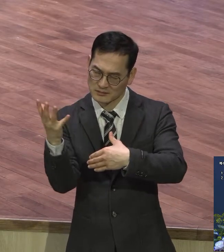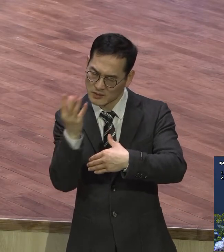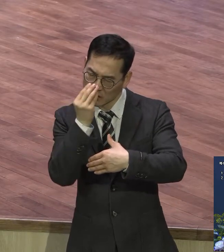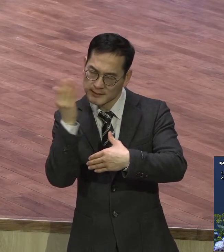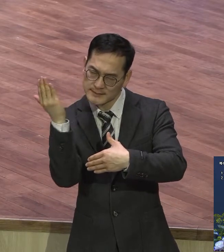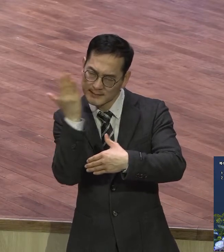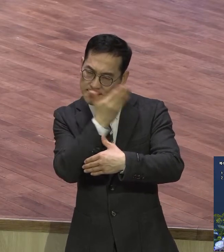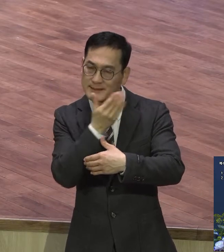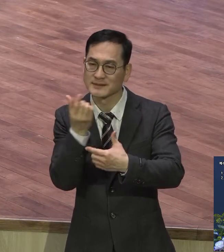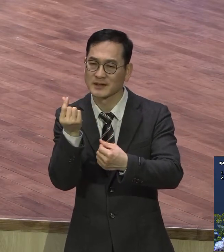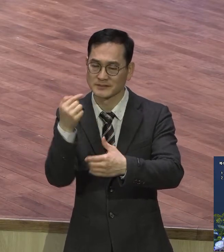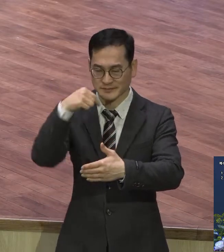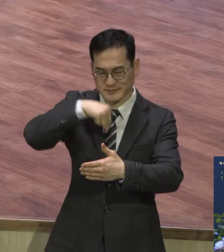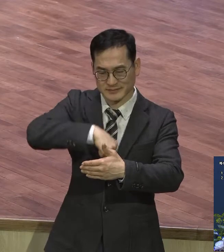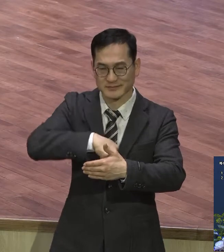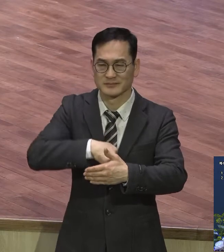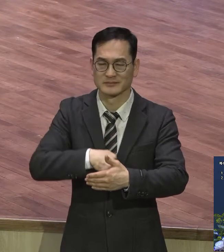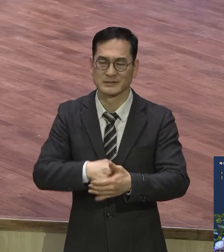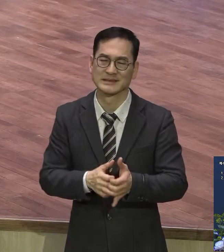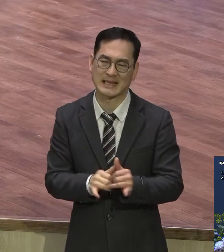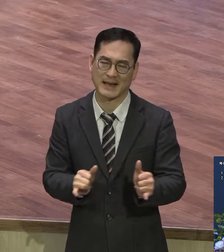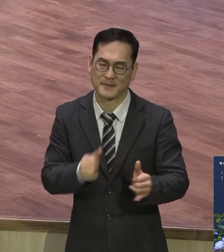하나님 떠난 인간은 의뢰 자체가 없어요